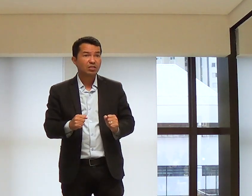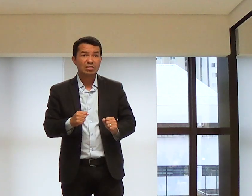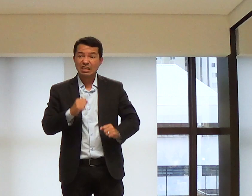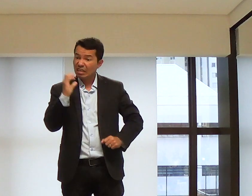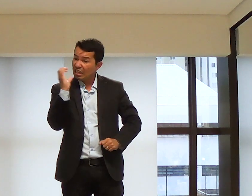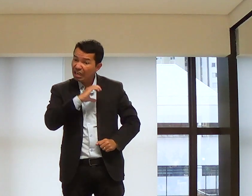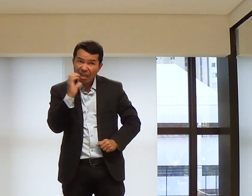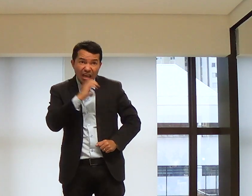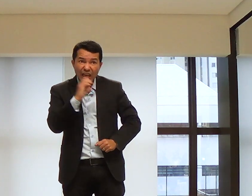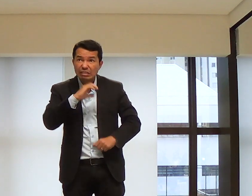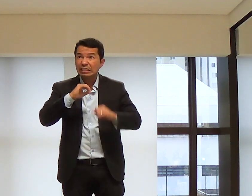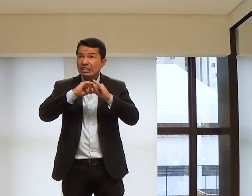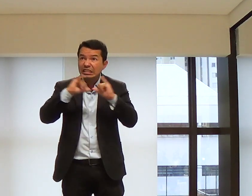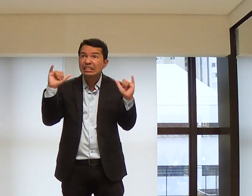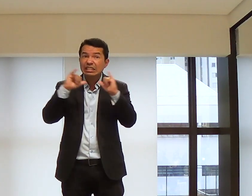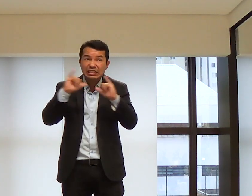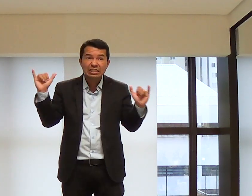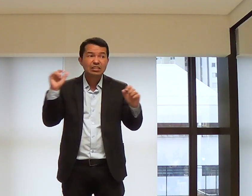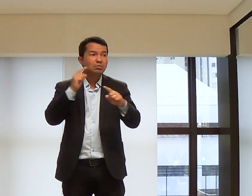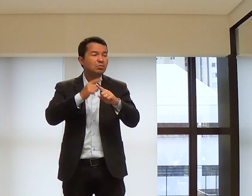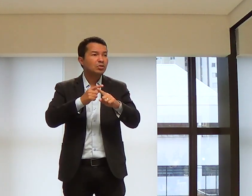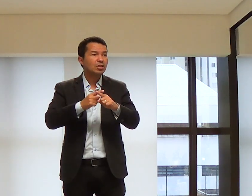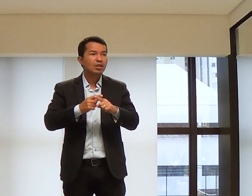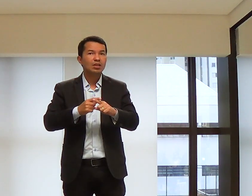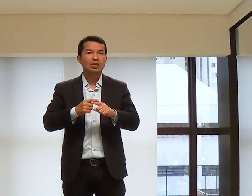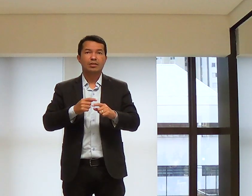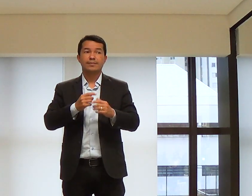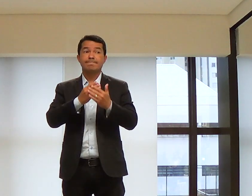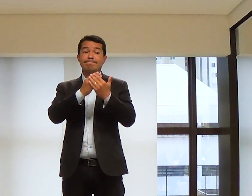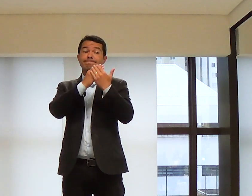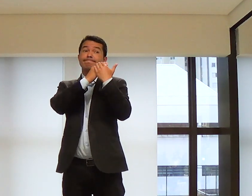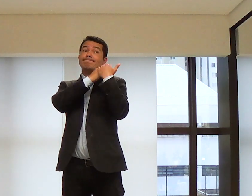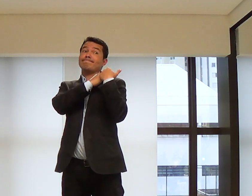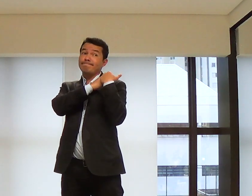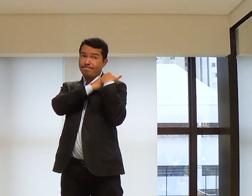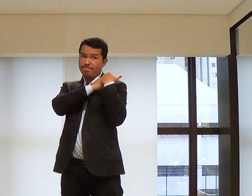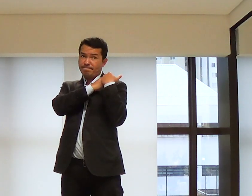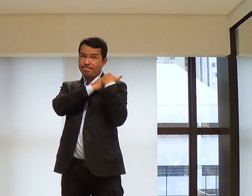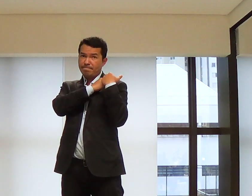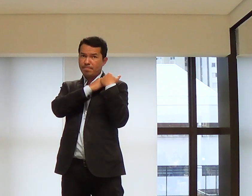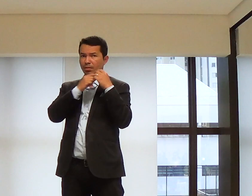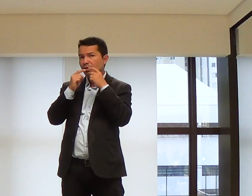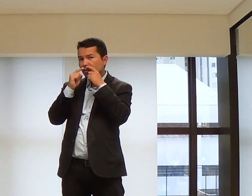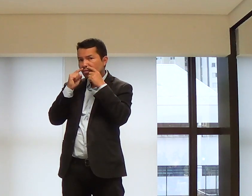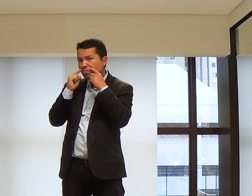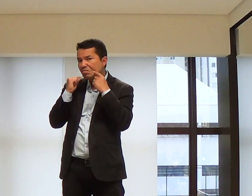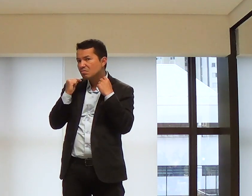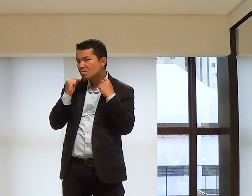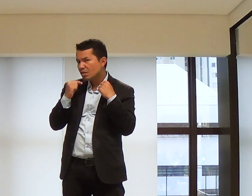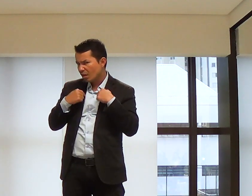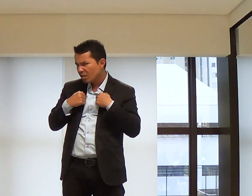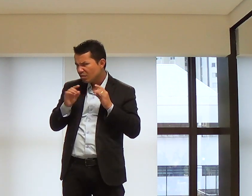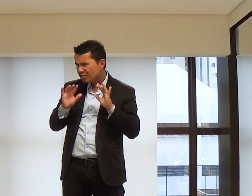você podemos aproveitar e rapidamente anunciar. Essa é a nossa